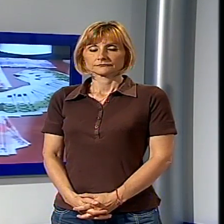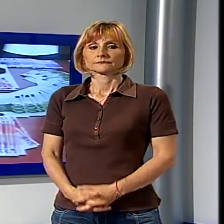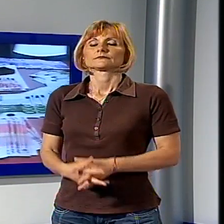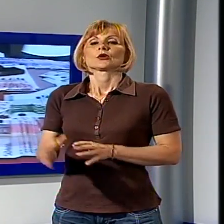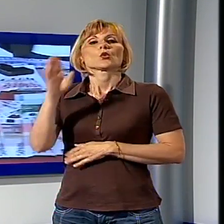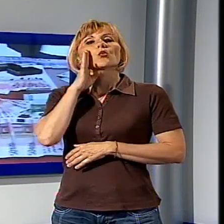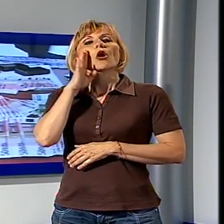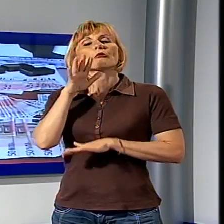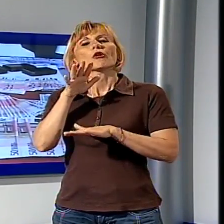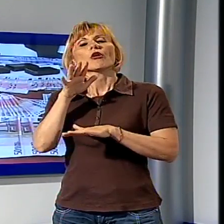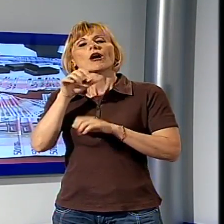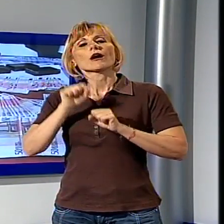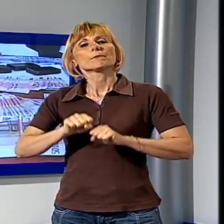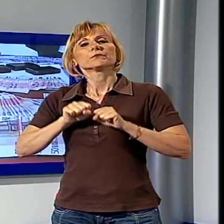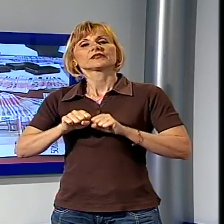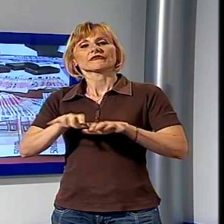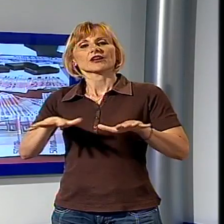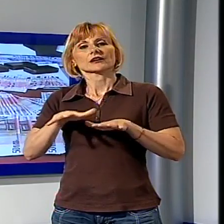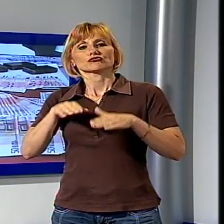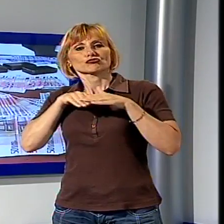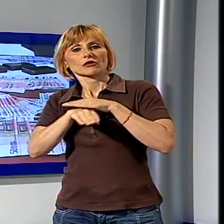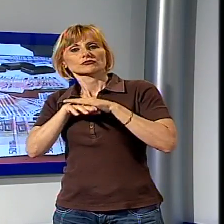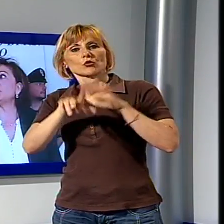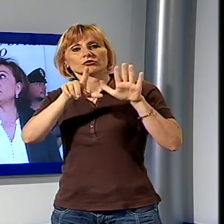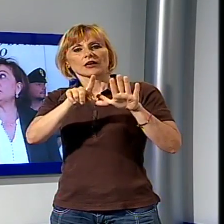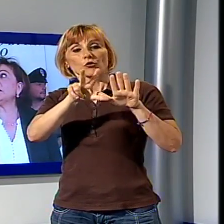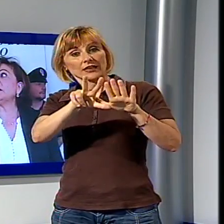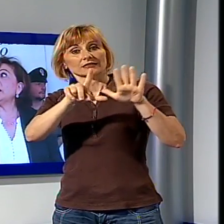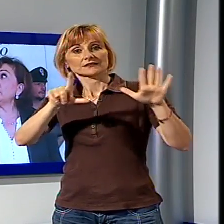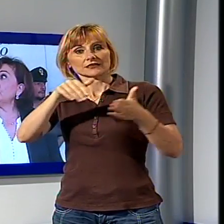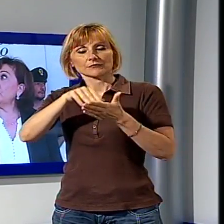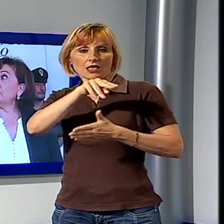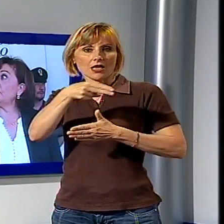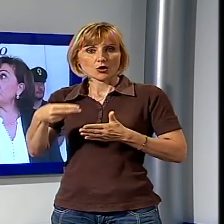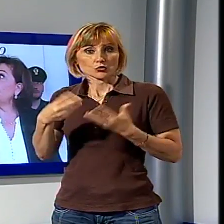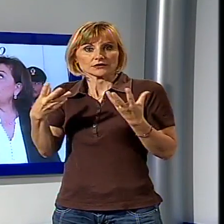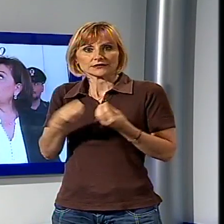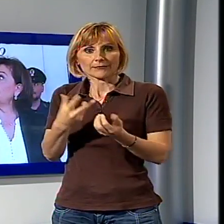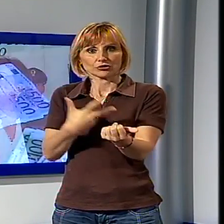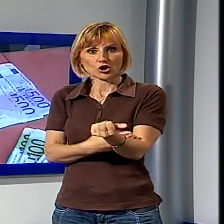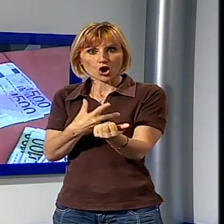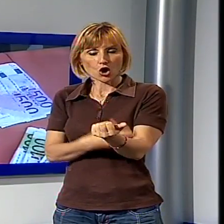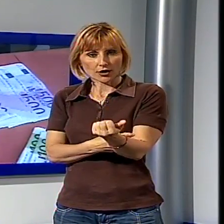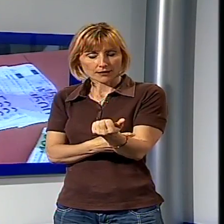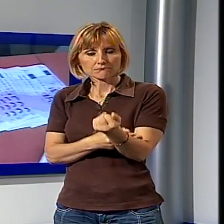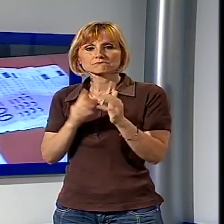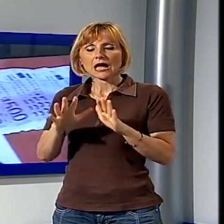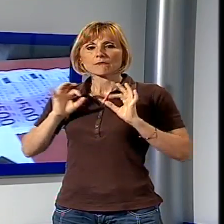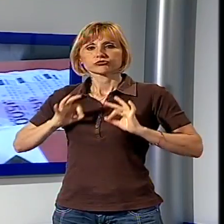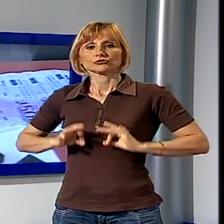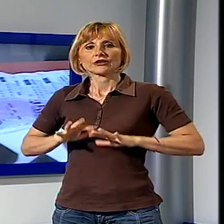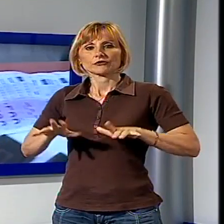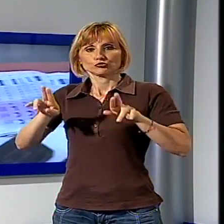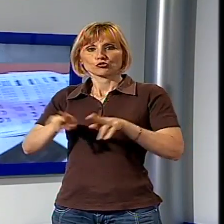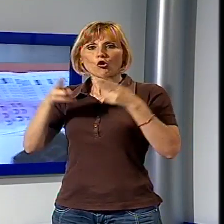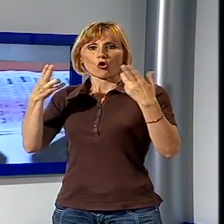Nascondeva in casa 87 mila euro le banconote insieme ad un quantitativo di droga sono state trovate dalla polizia di Viareggio nel